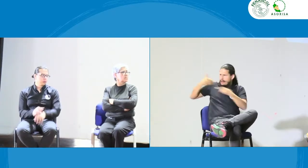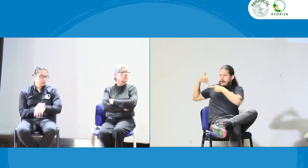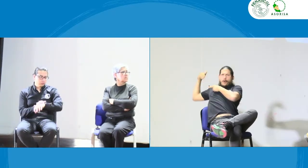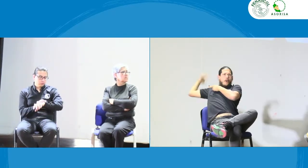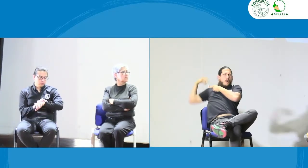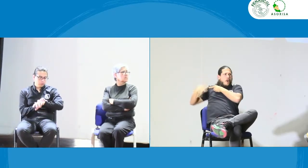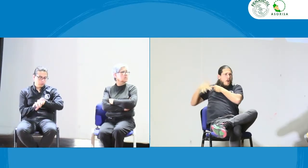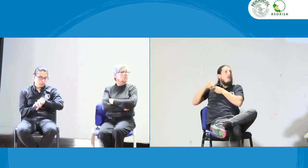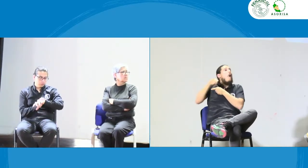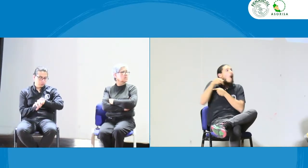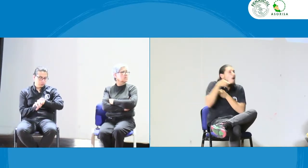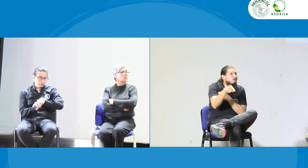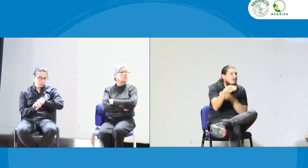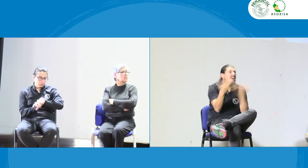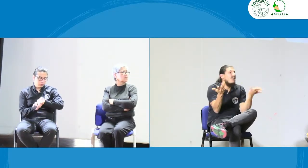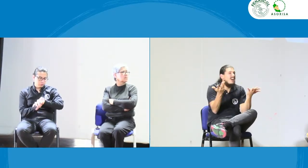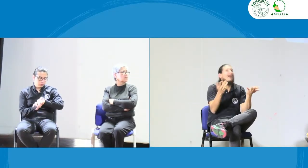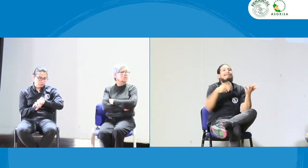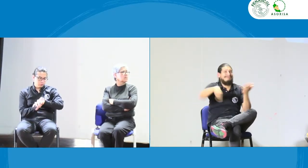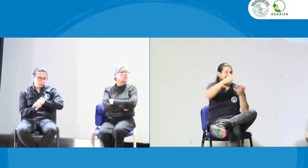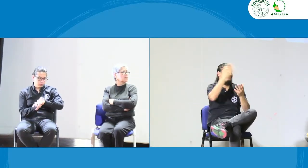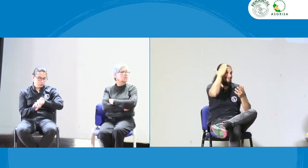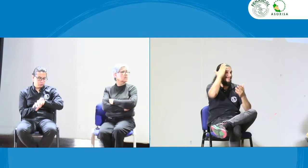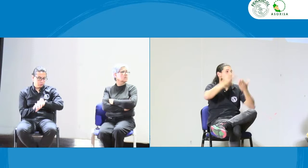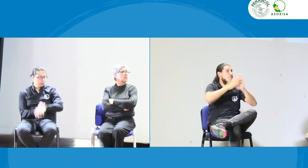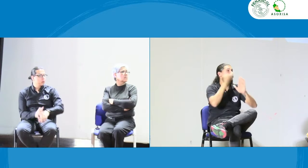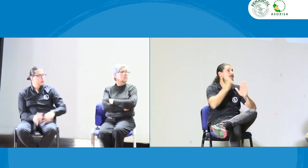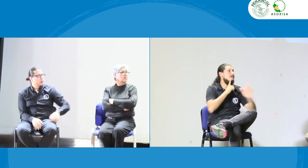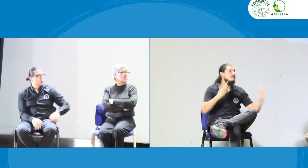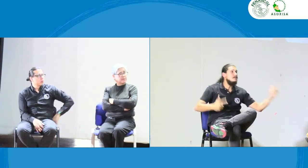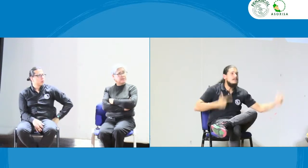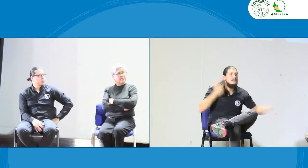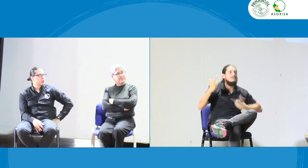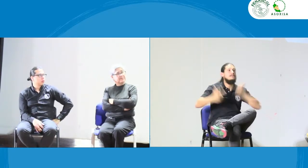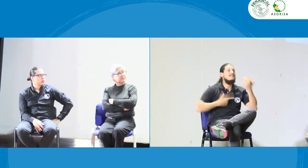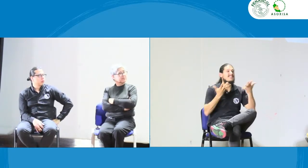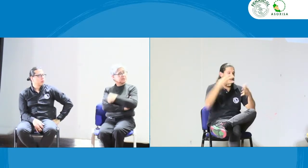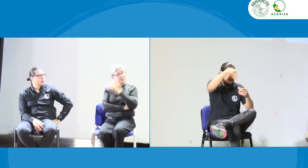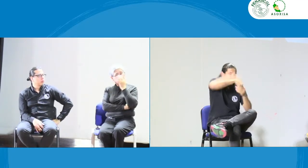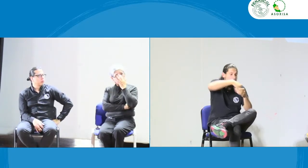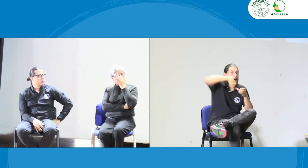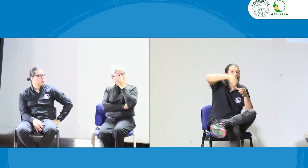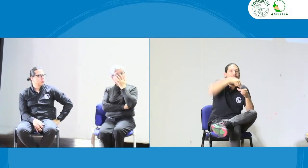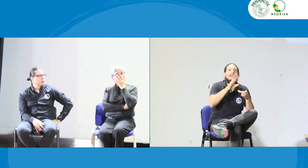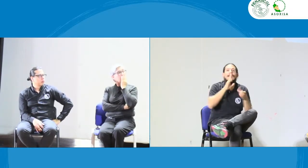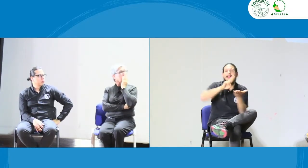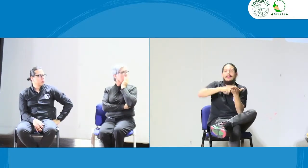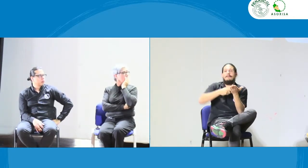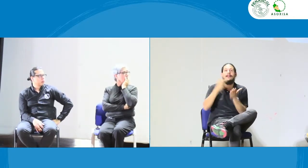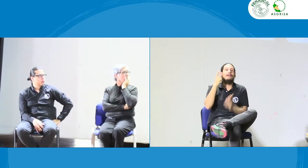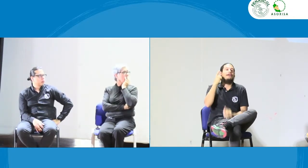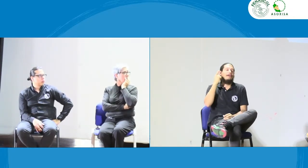antes de eso, ya existía, ya teníamos la comunidad sorda luchando por esa comunicación y teníamos